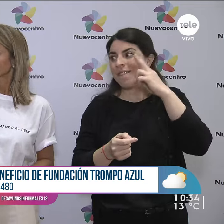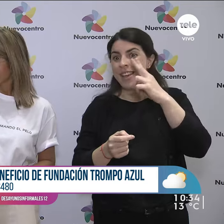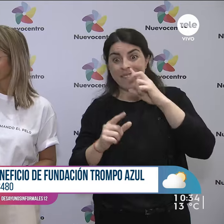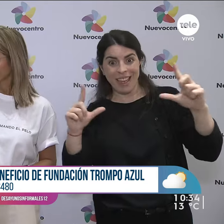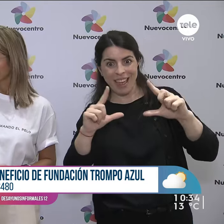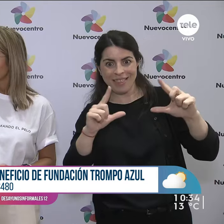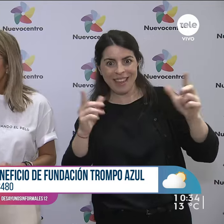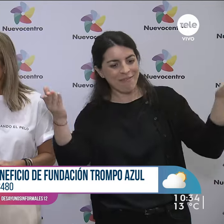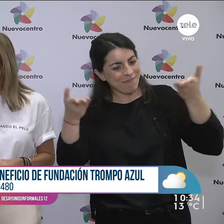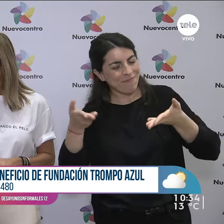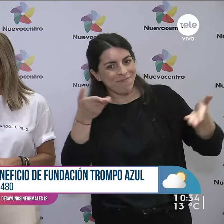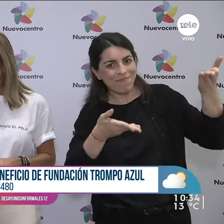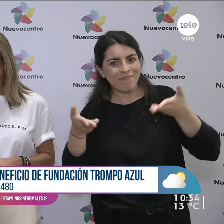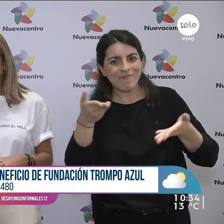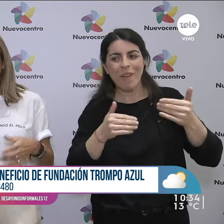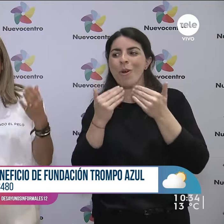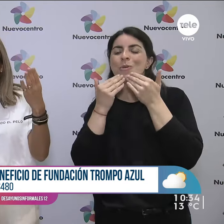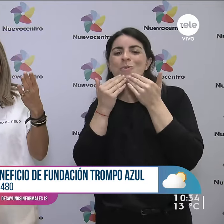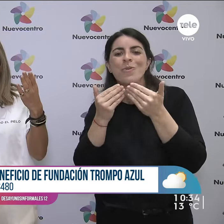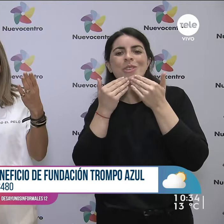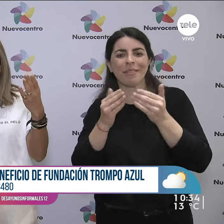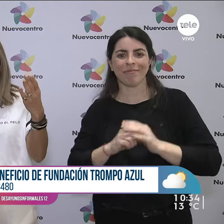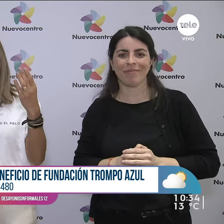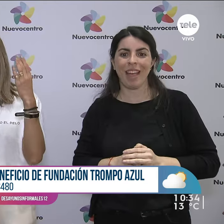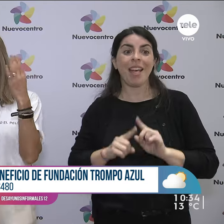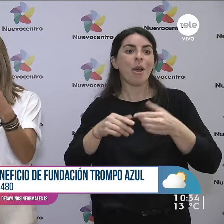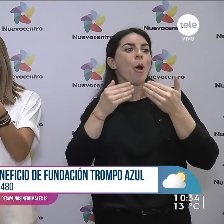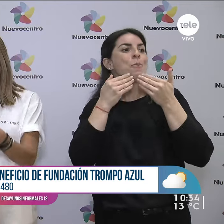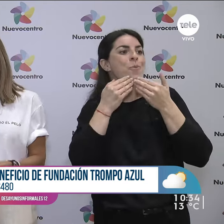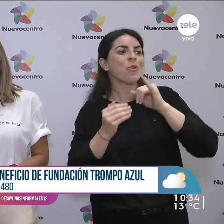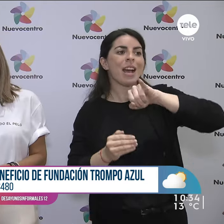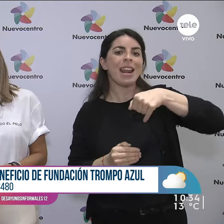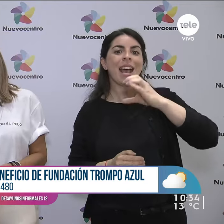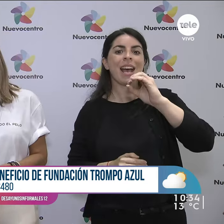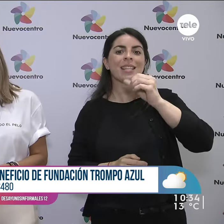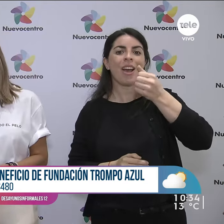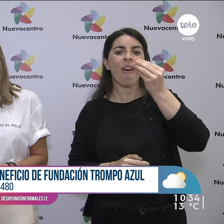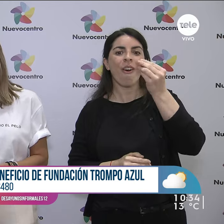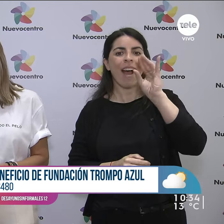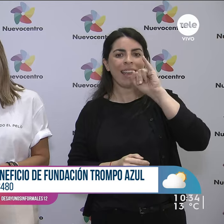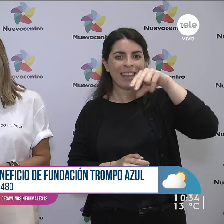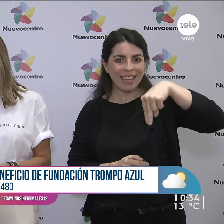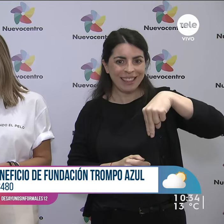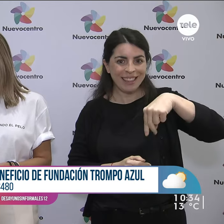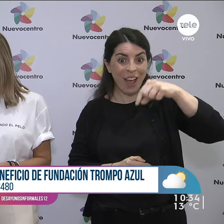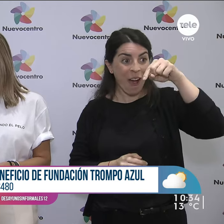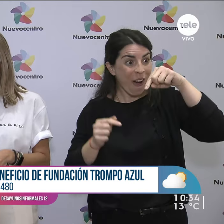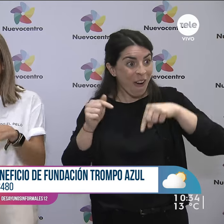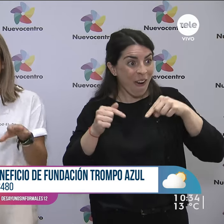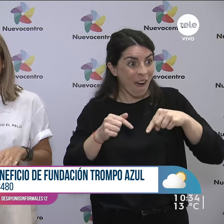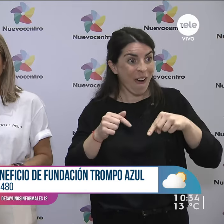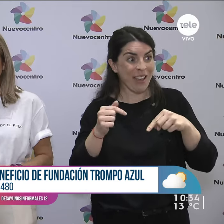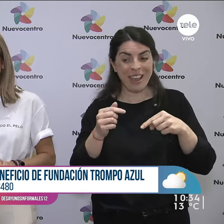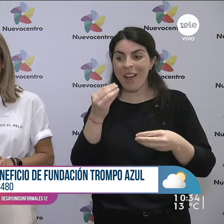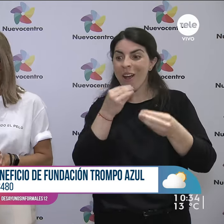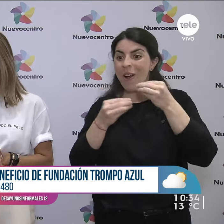iniciativa de Nuevo Centro. Muchísimas gracias, Nadia. Gracias a Joaquín, que hoy hizo los alfajorcitos para este